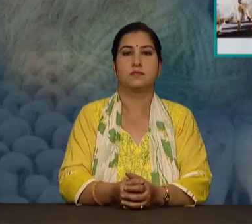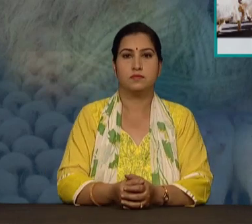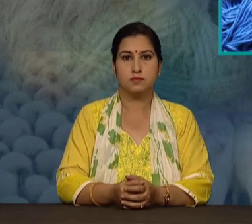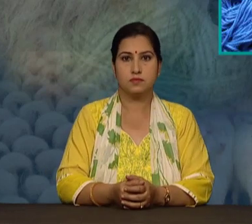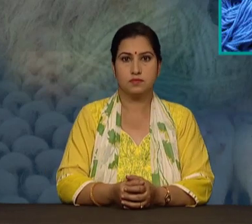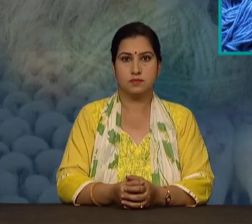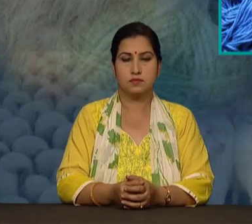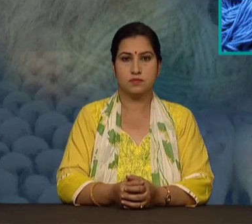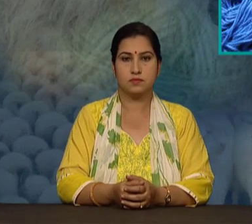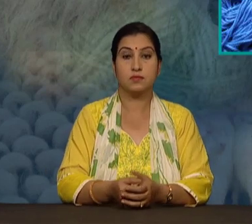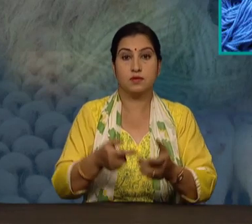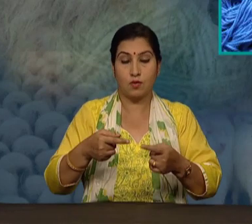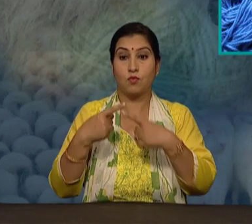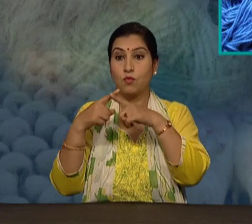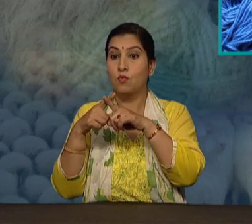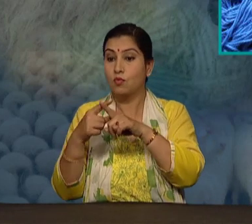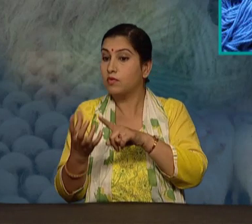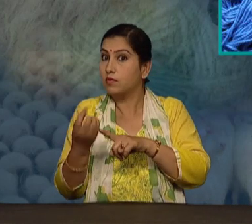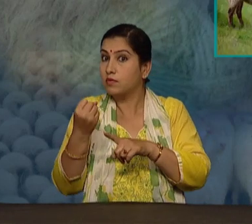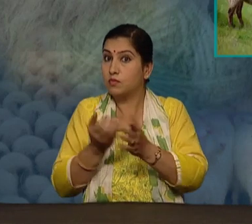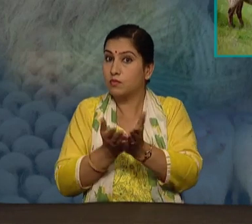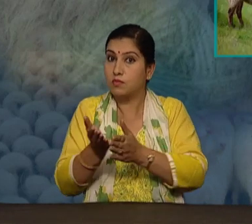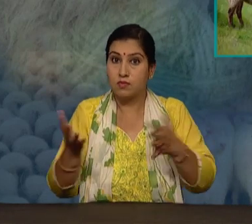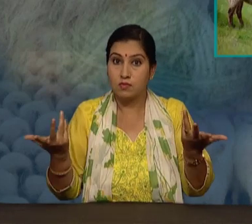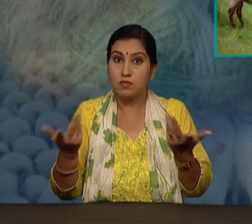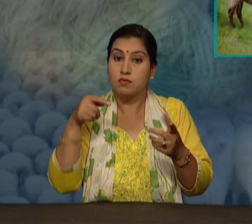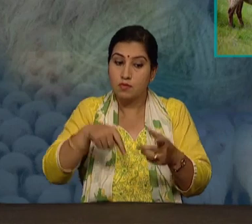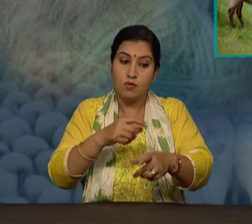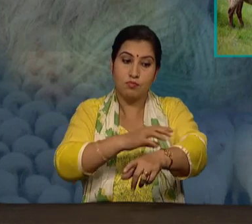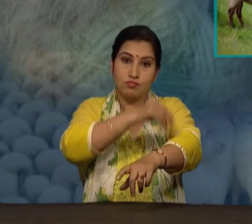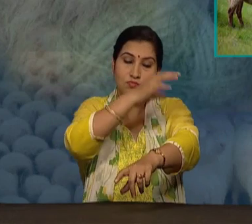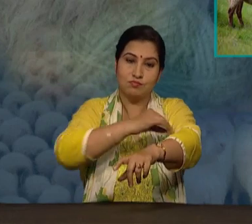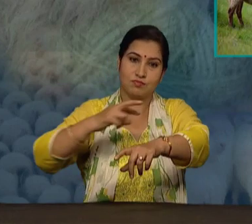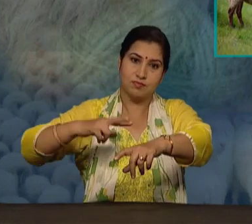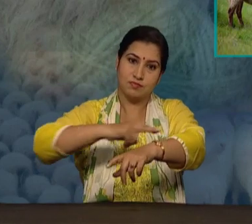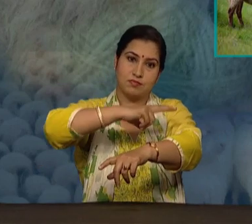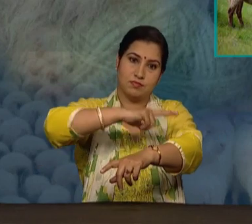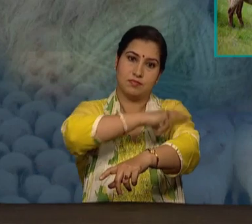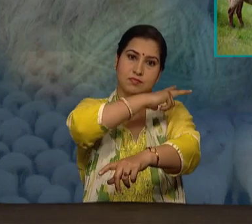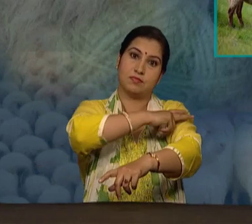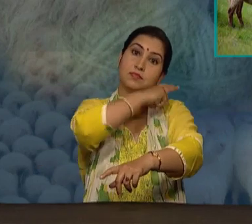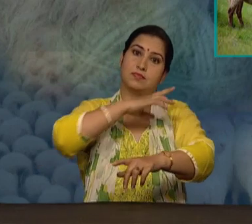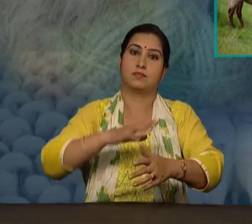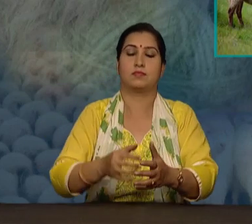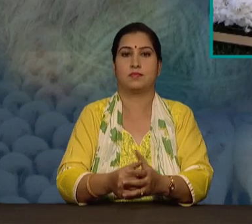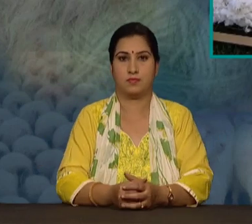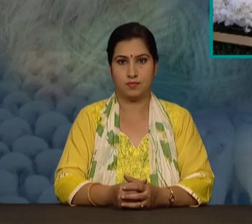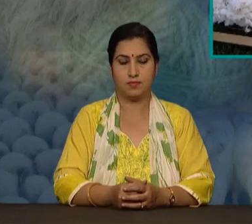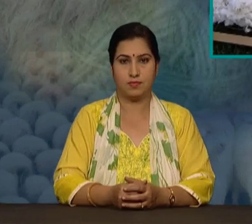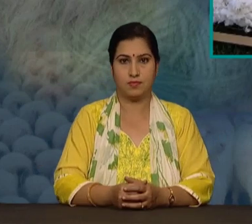अब उन प्राप्त करने के लिए इन बालों को काटा जाएगा इस प्रक्रिया